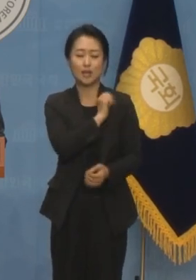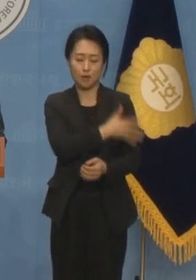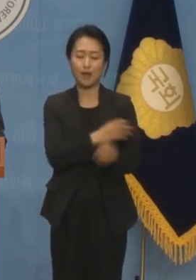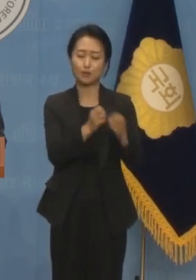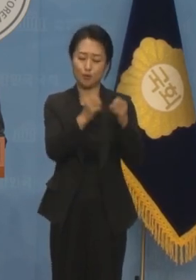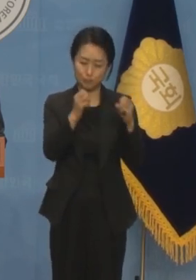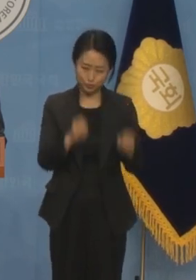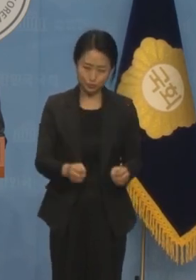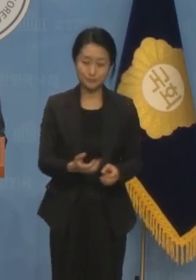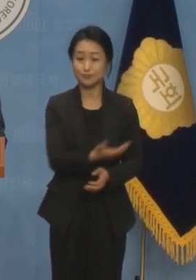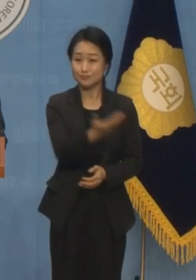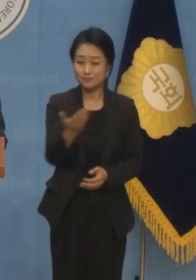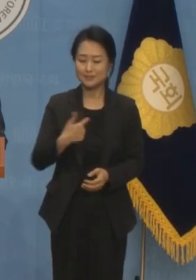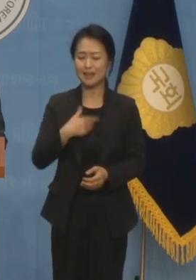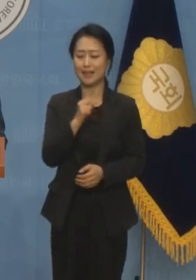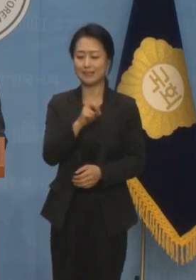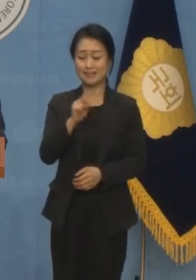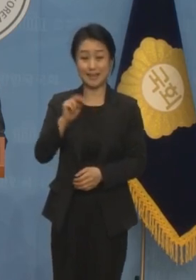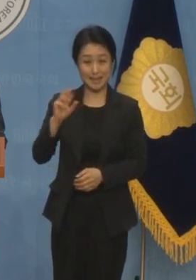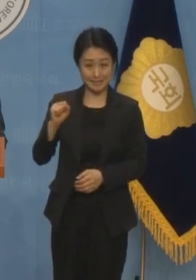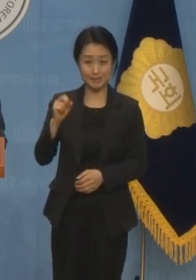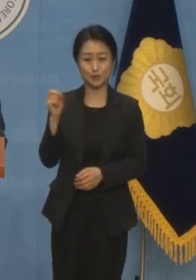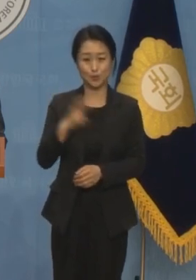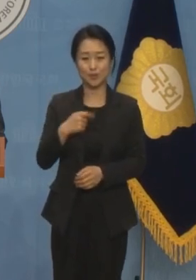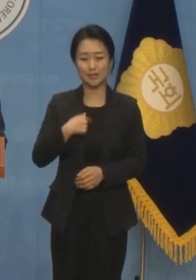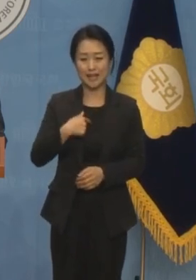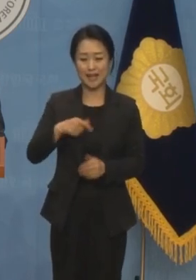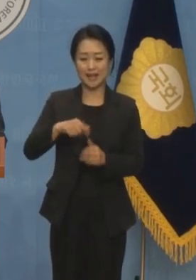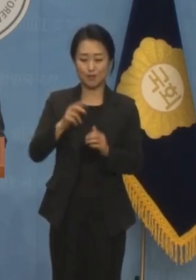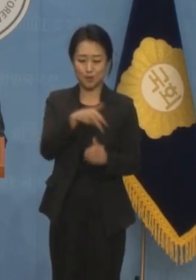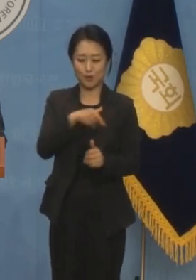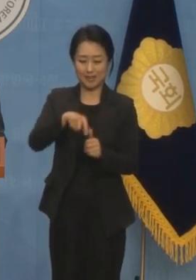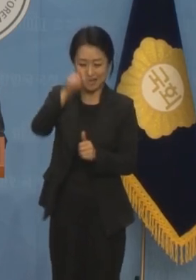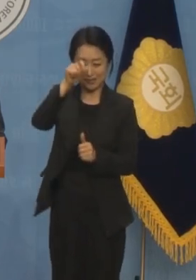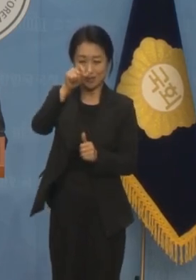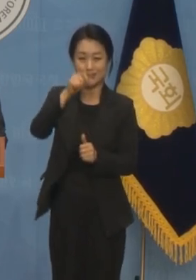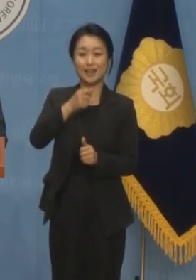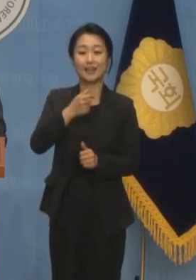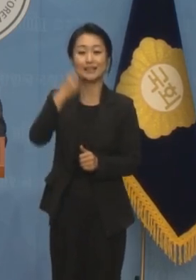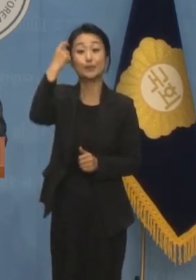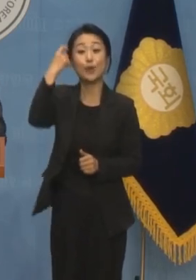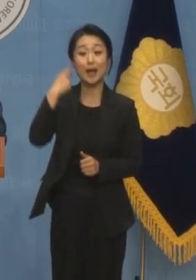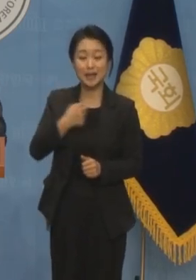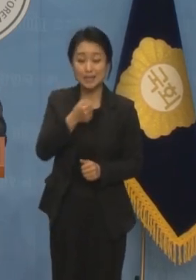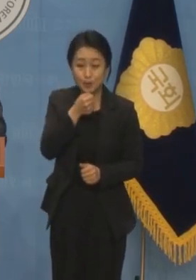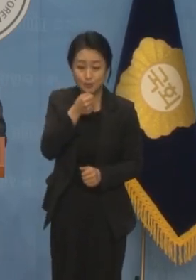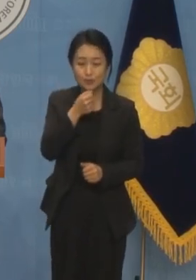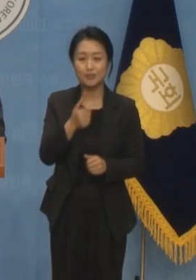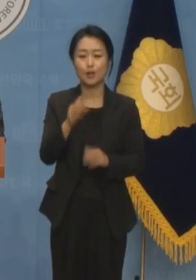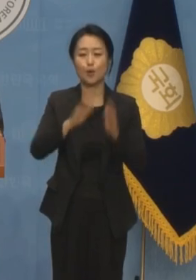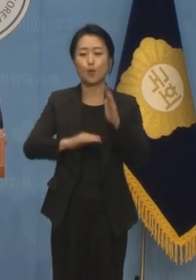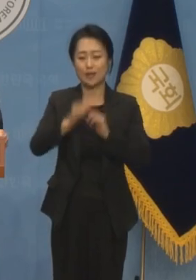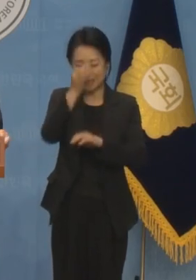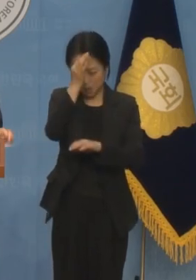SNS와 당선소감, 인터뷰 등을 통해 공개 사과를 여러 차례 했었습니다.